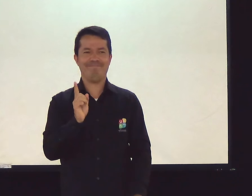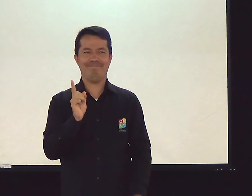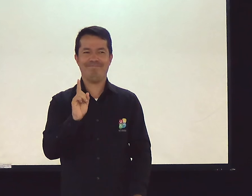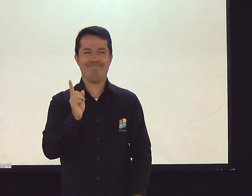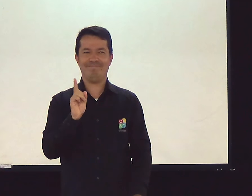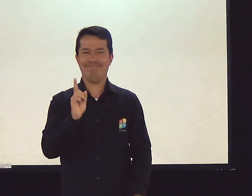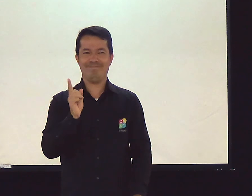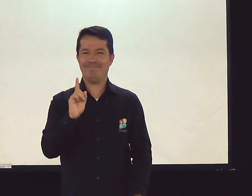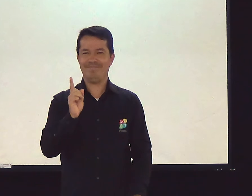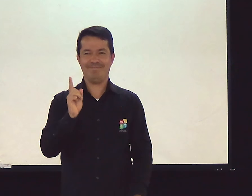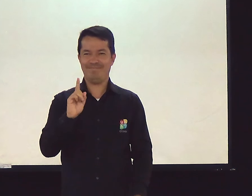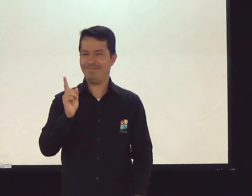Não acredite.